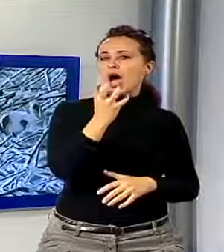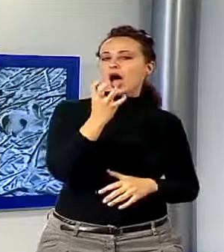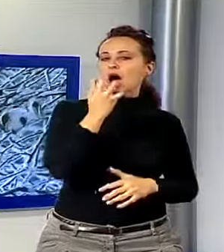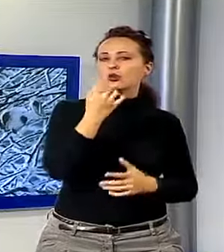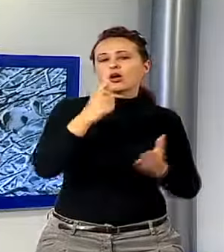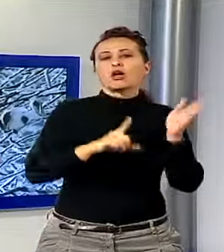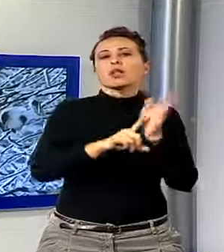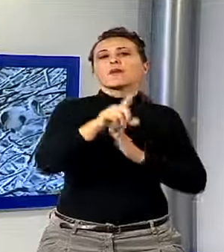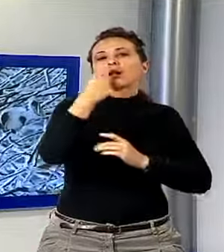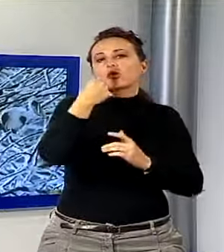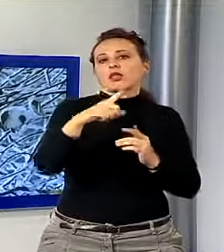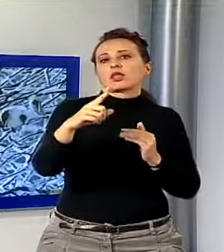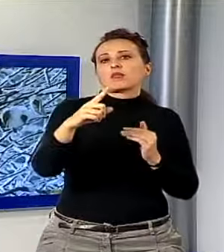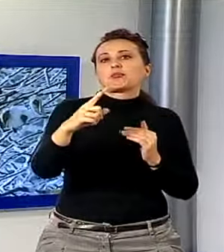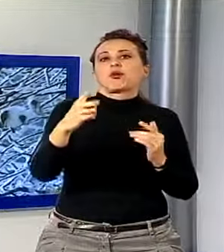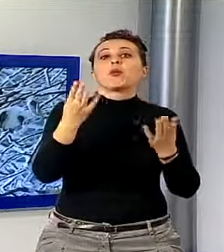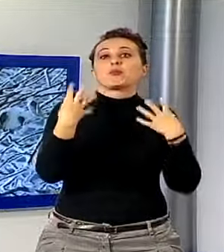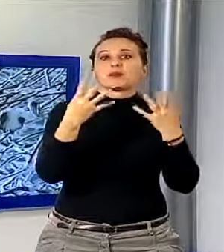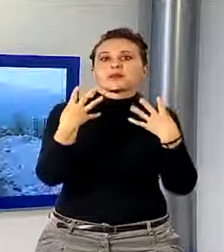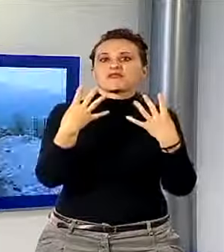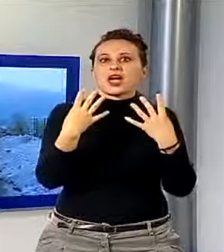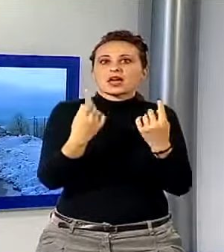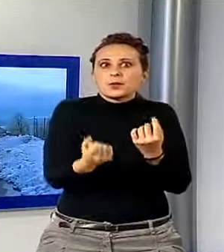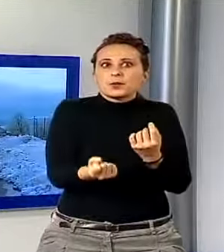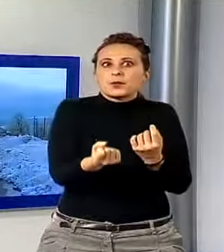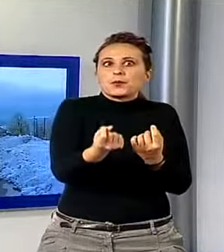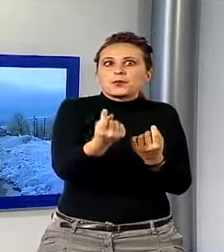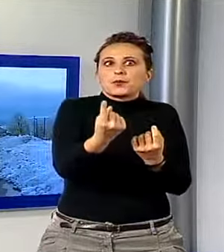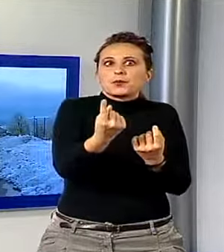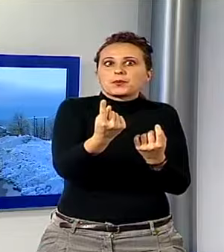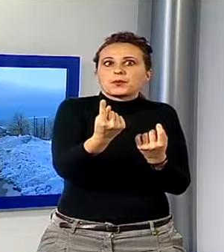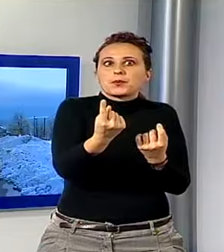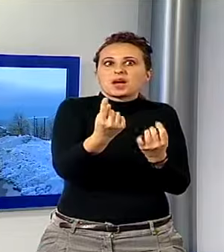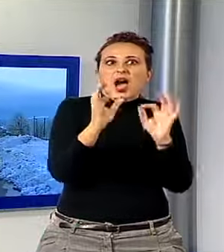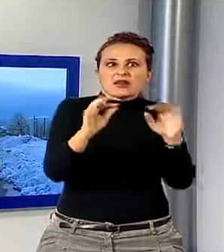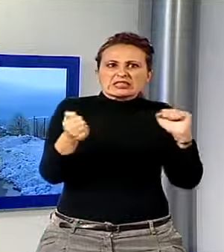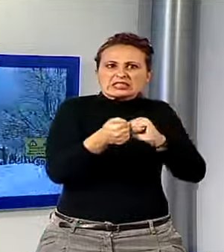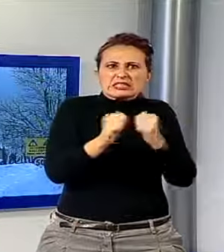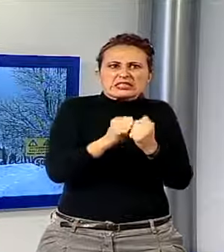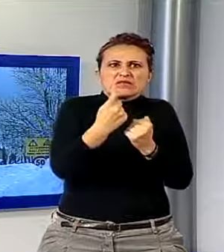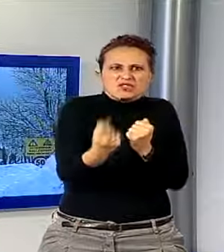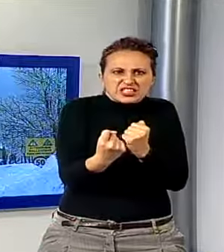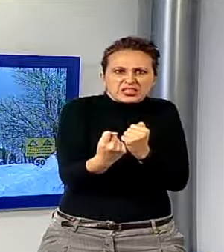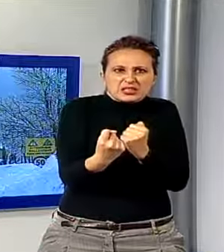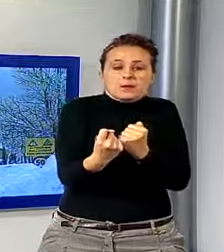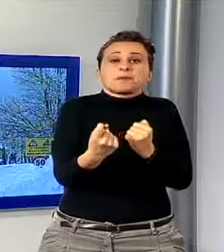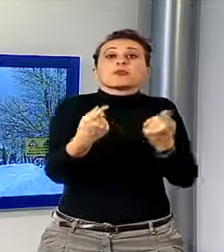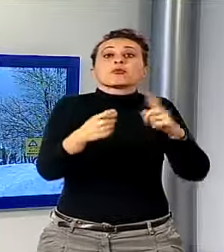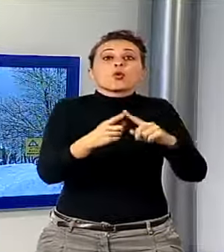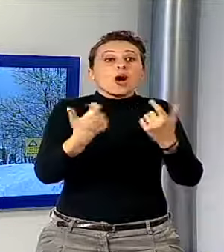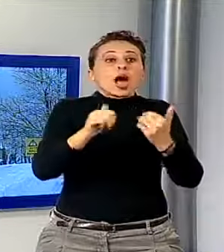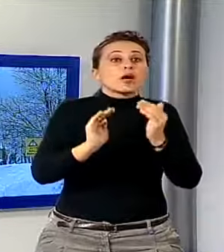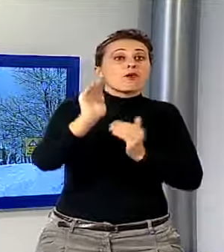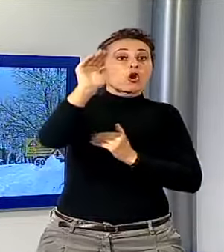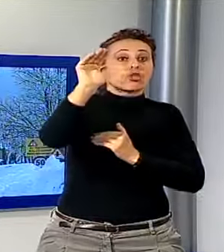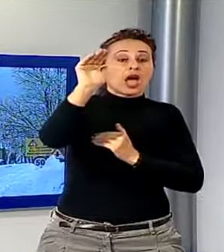a temperature ben superiori ai 15 gradi. È gran freddo anche in alta quota, con picchi fino a meno 8-10